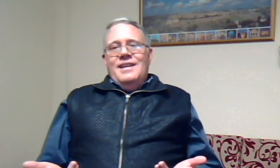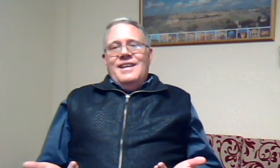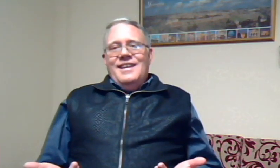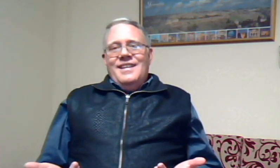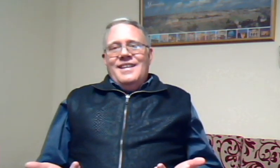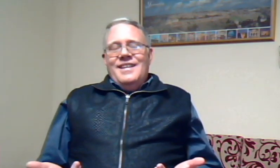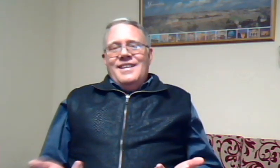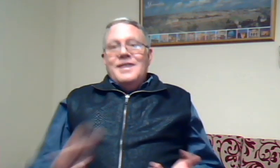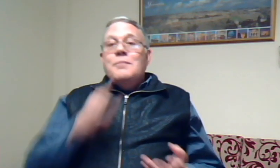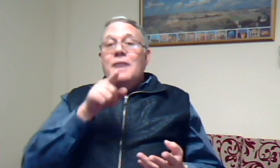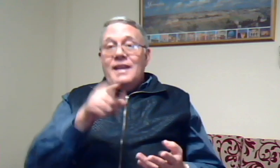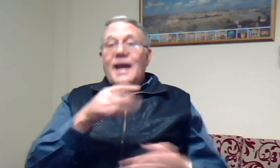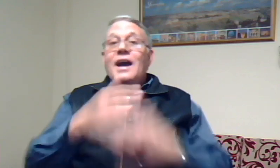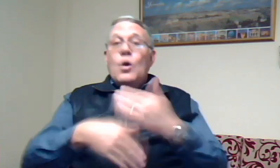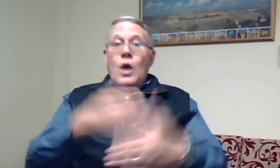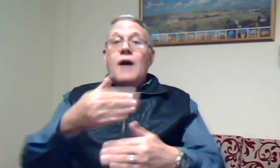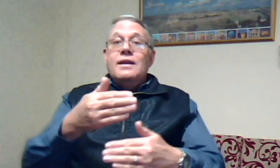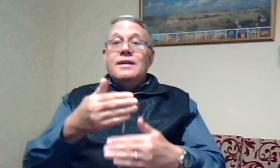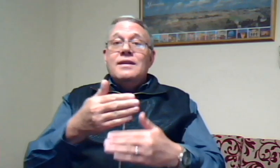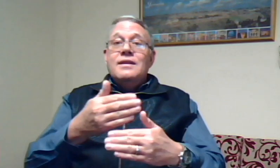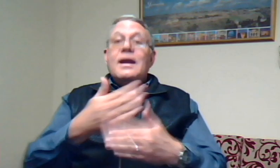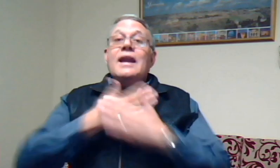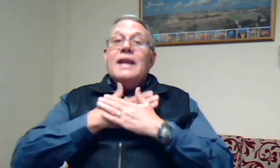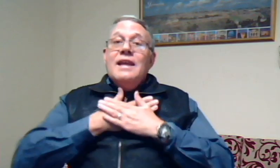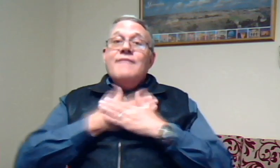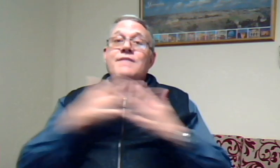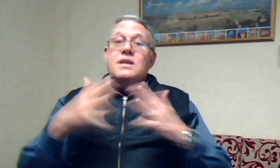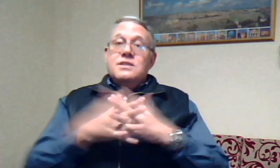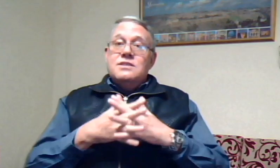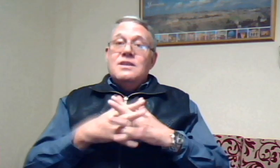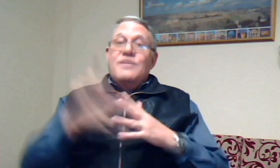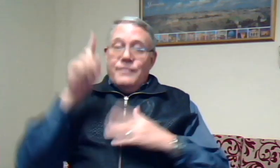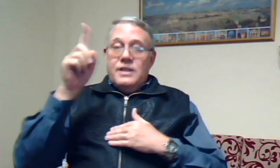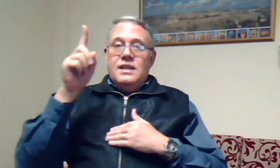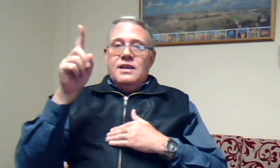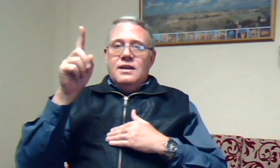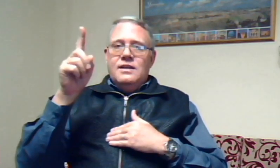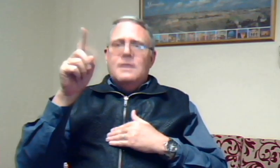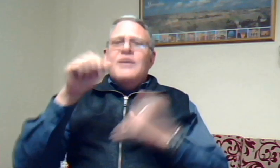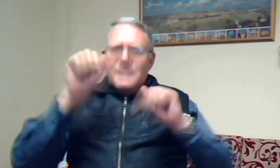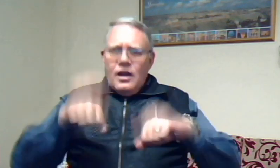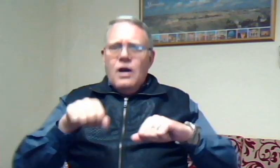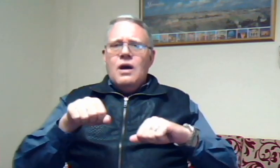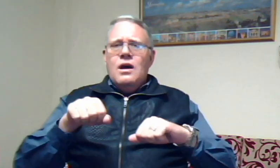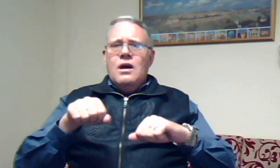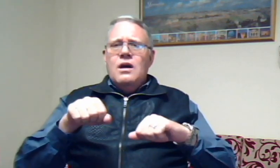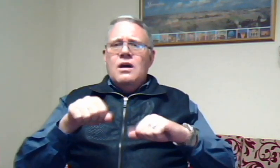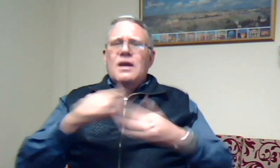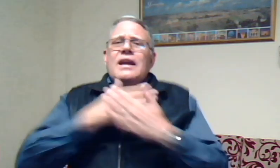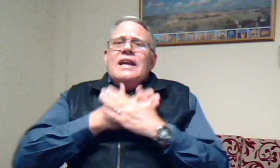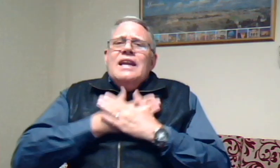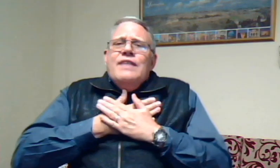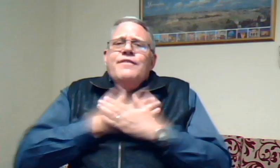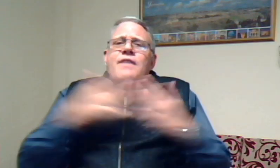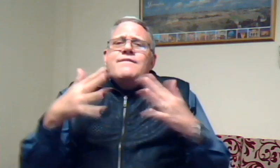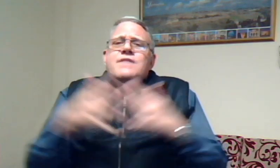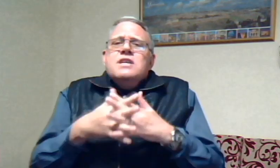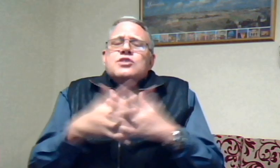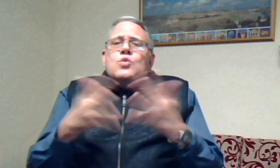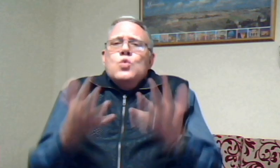maar jy hou an lief wees vir die Heere ja lief wees hoe